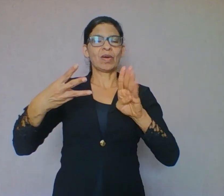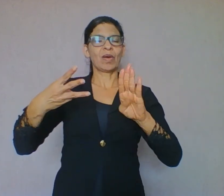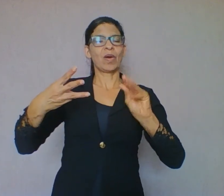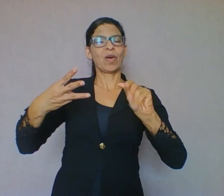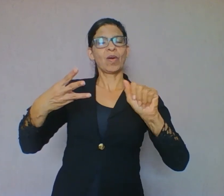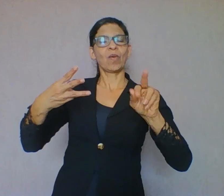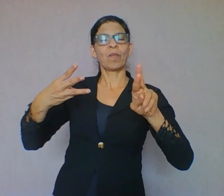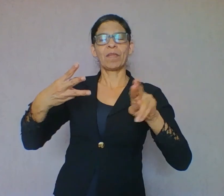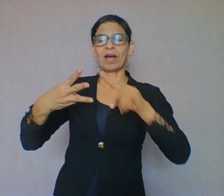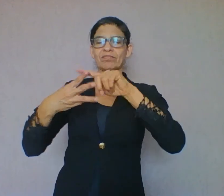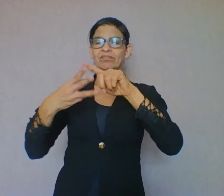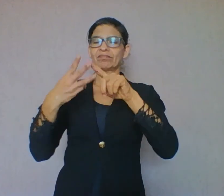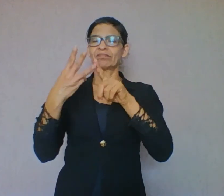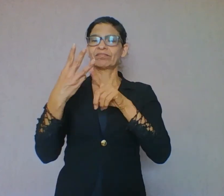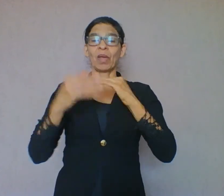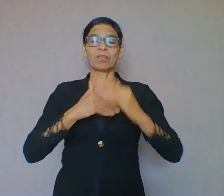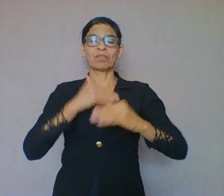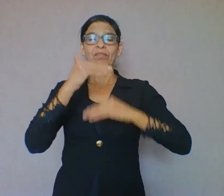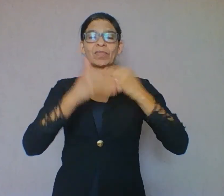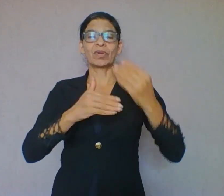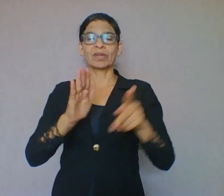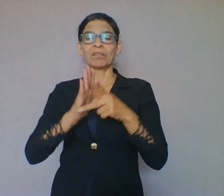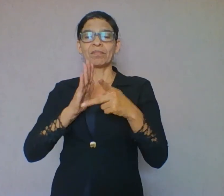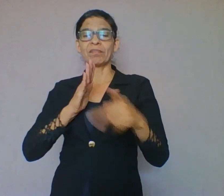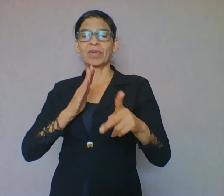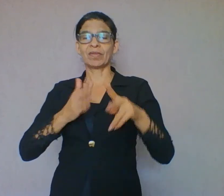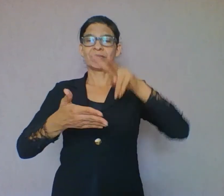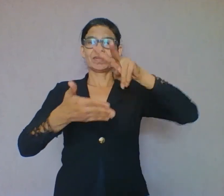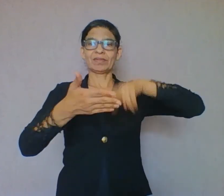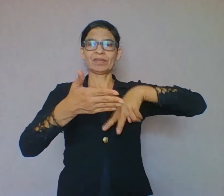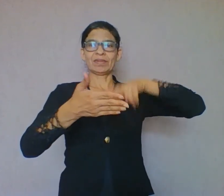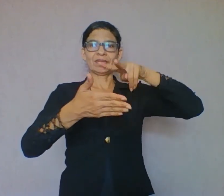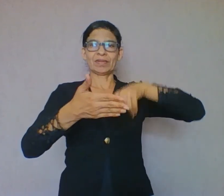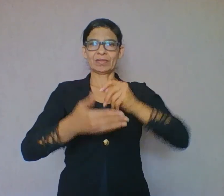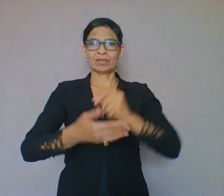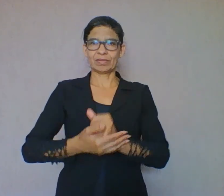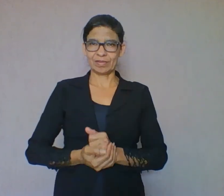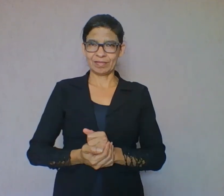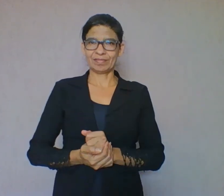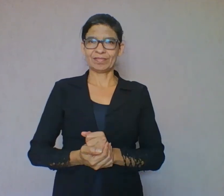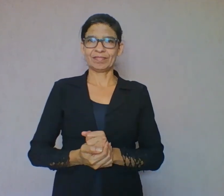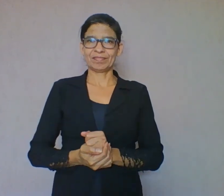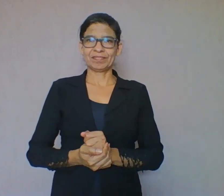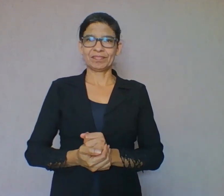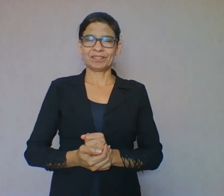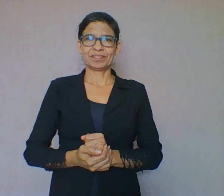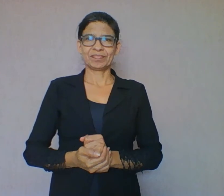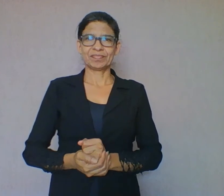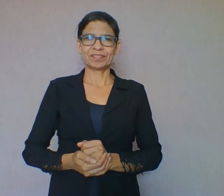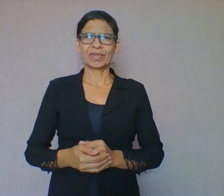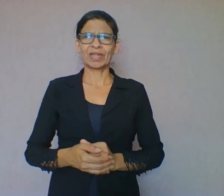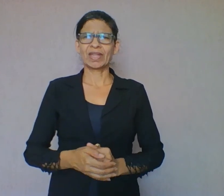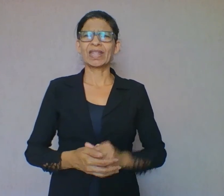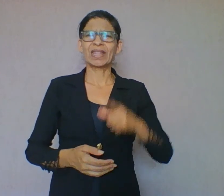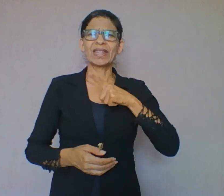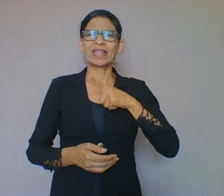relacionados aos níveis de leitura. O primeiro nível diz respeito à decodificação, correspondente à alfabetização.